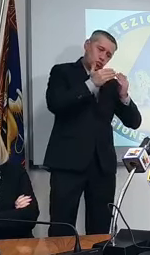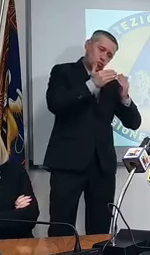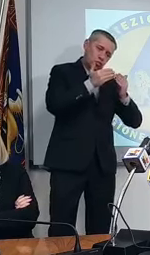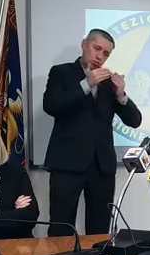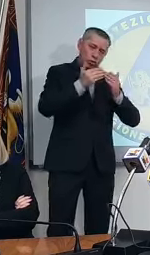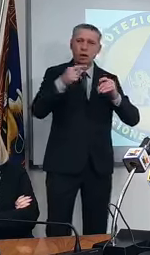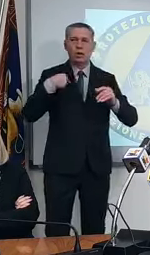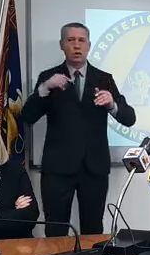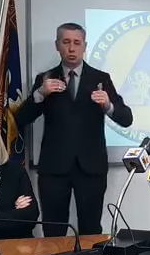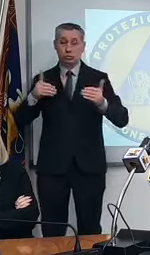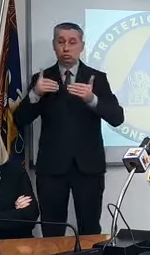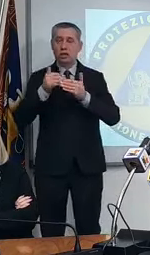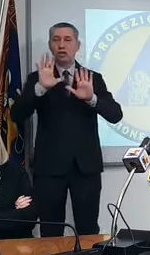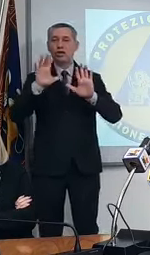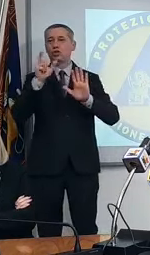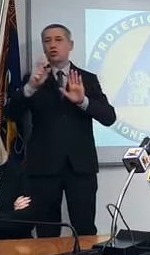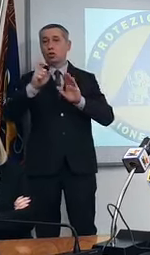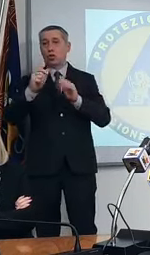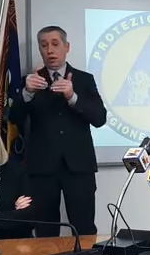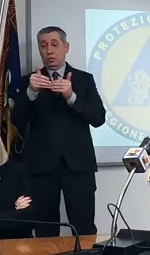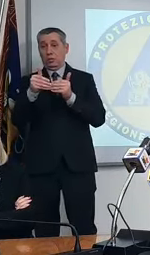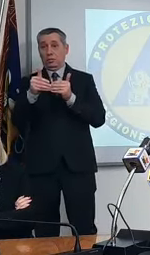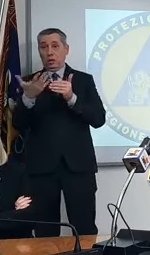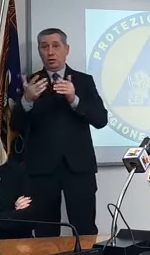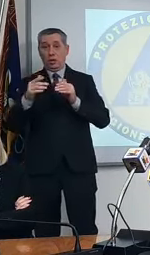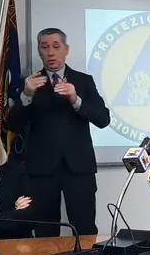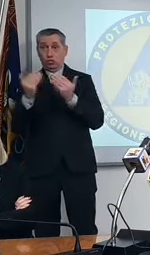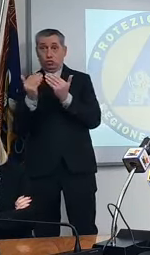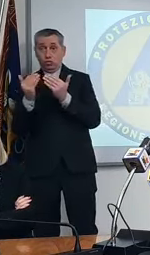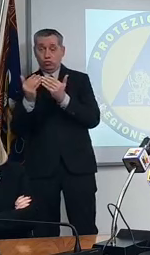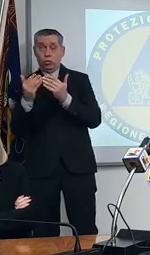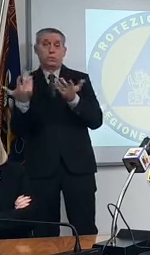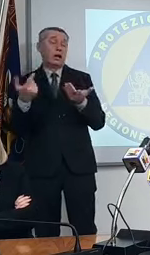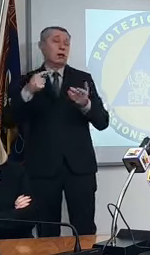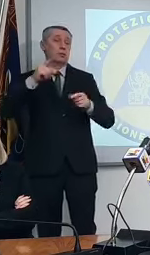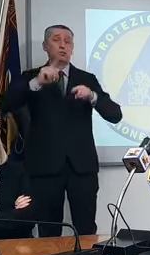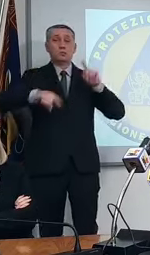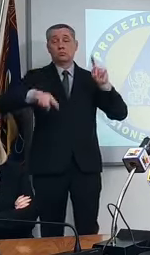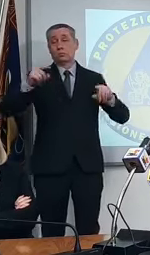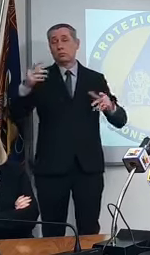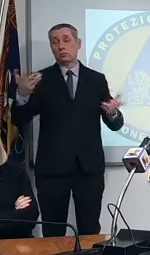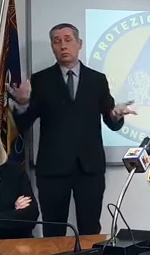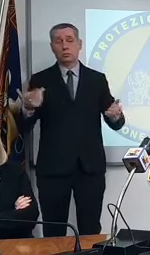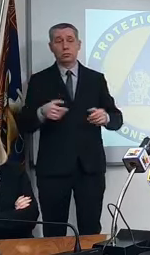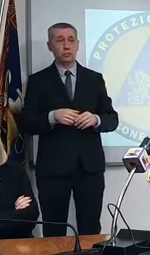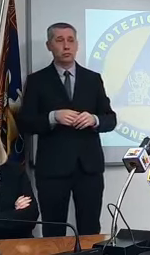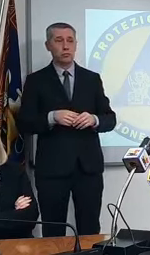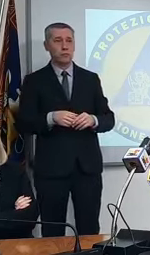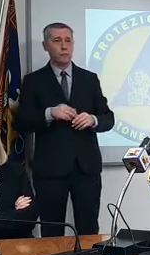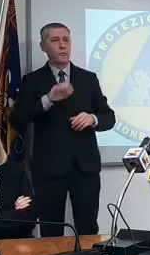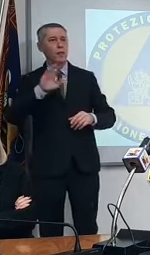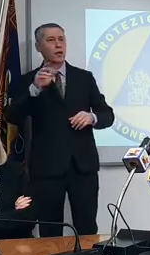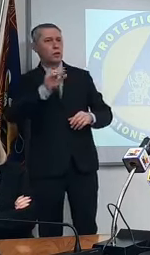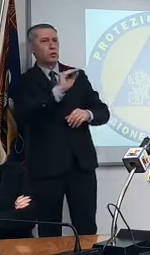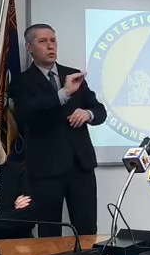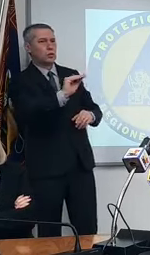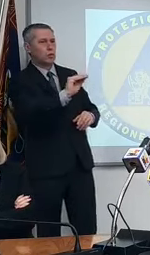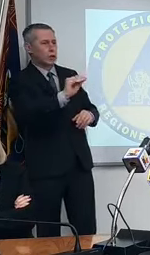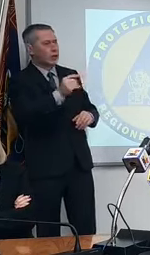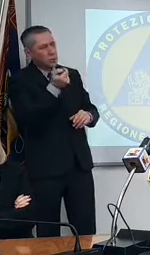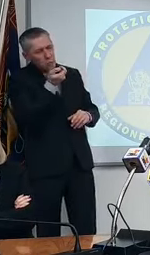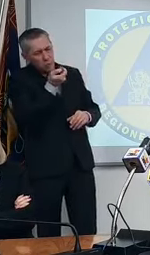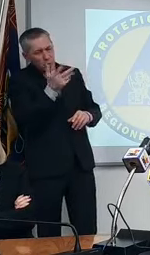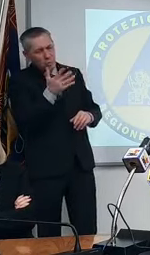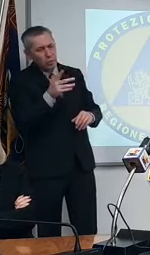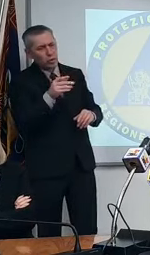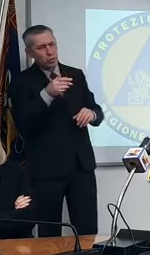io avrei concluso salvo Banzana ancora Tosatto altri una precisazione Presidente al